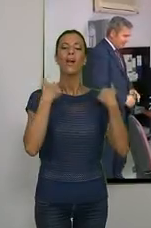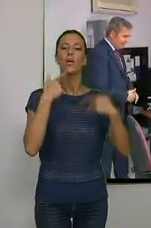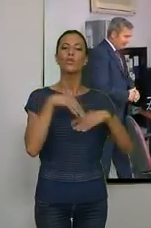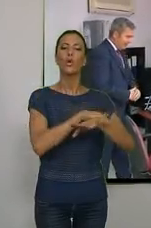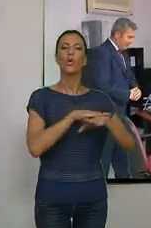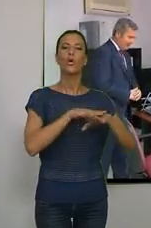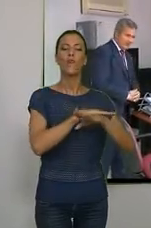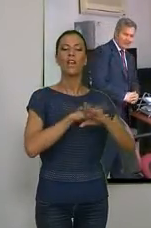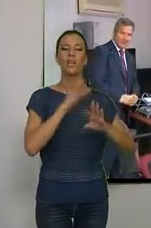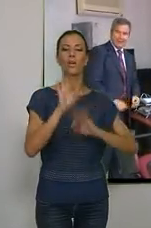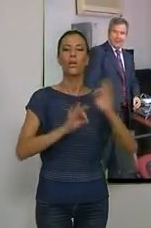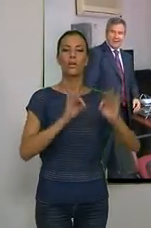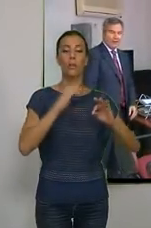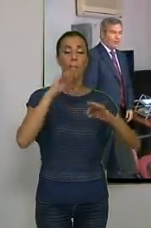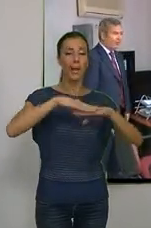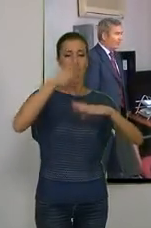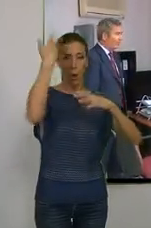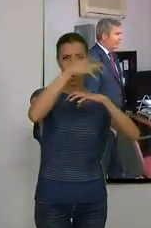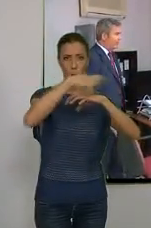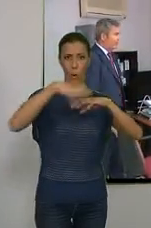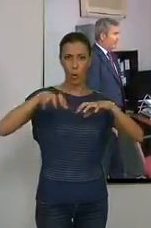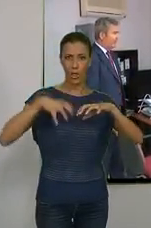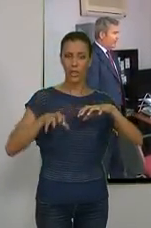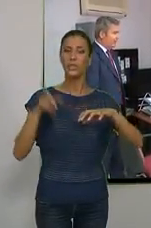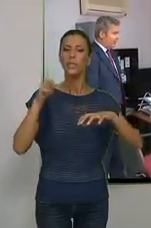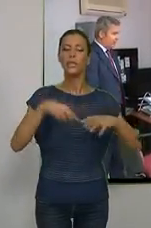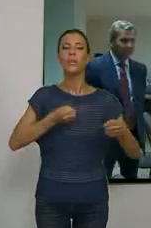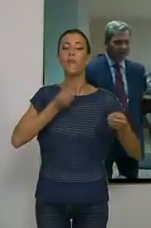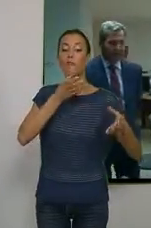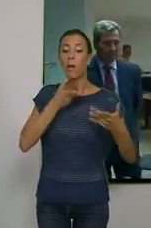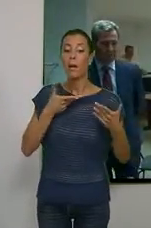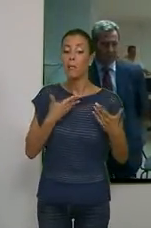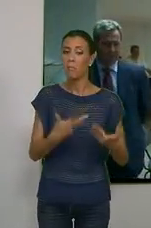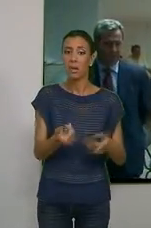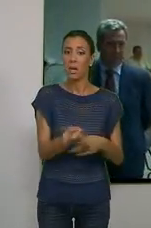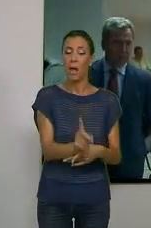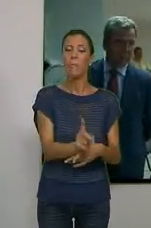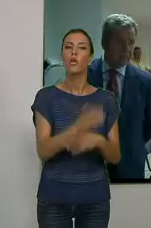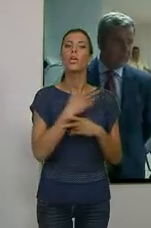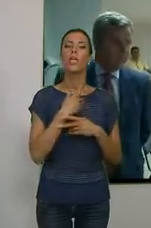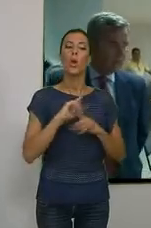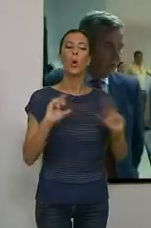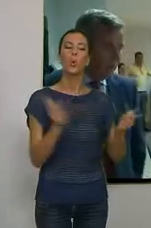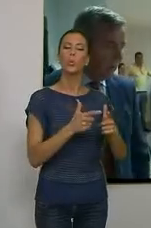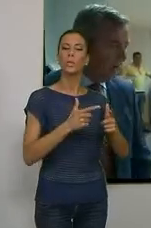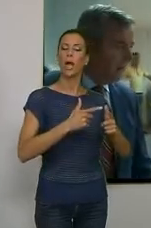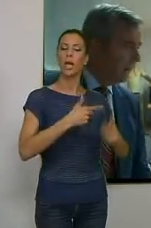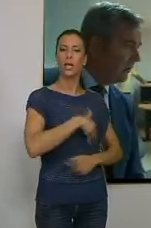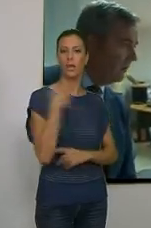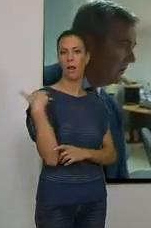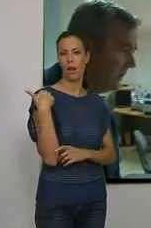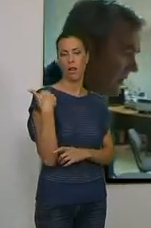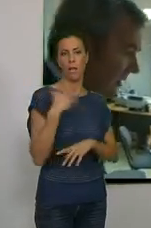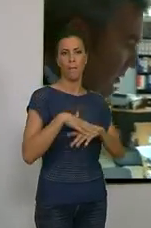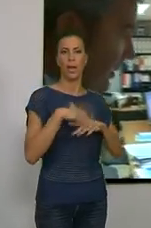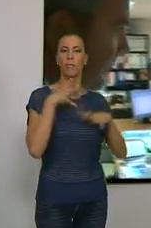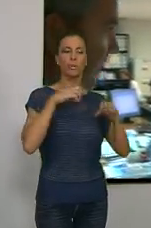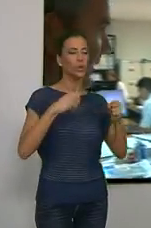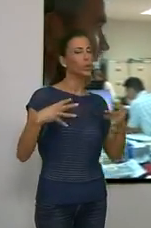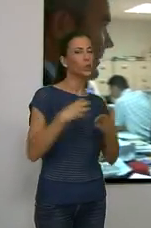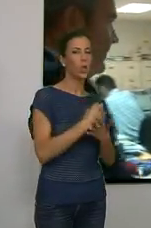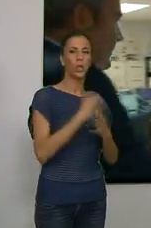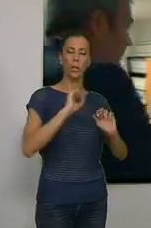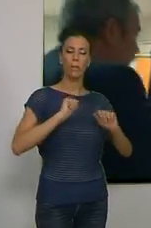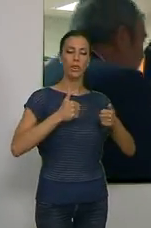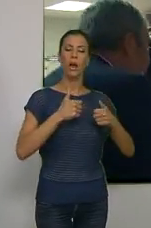gobierno del órgano mancomunado. También ha anunciado que en breve se convocará Junta General de la Mancomunidad para que tomen posesión